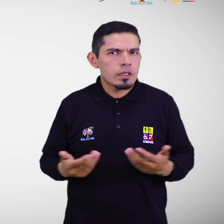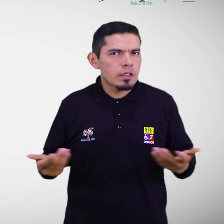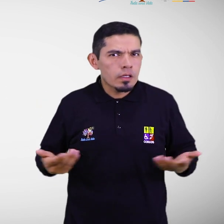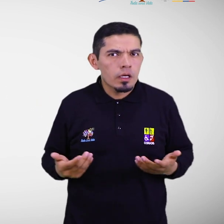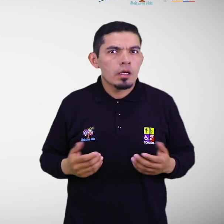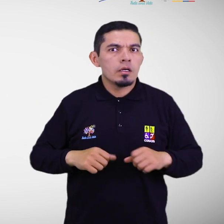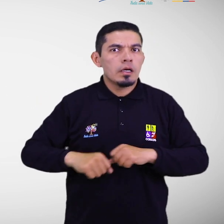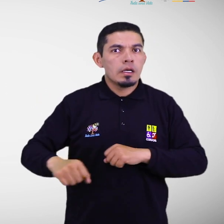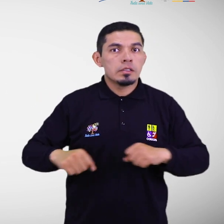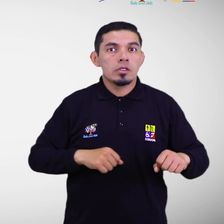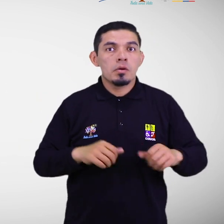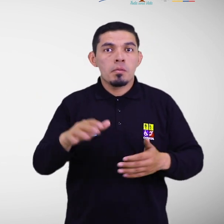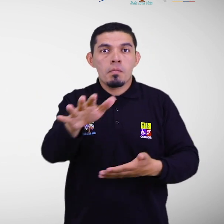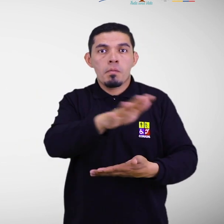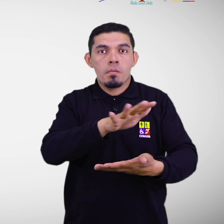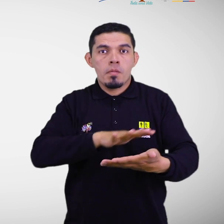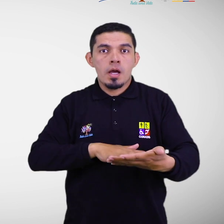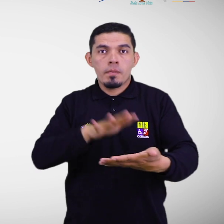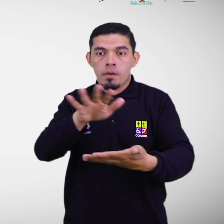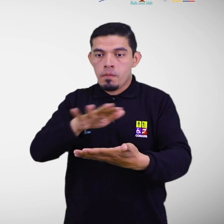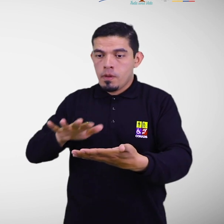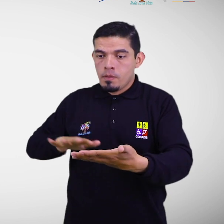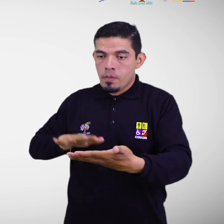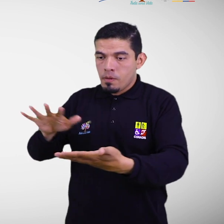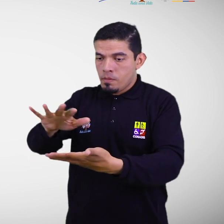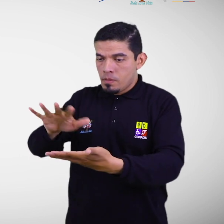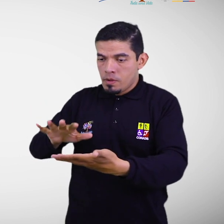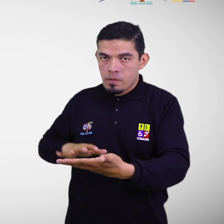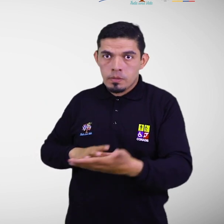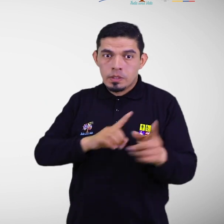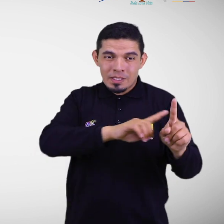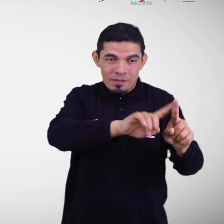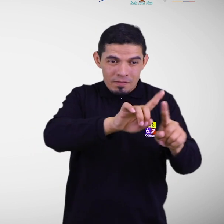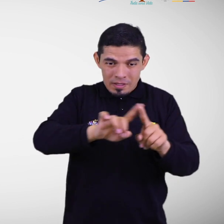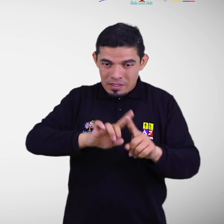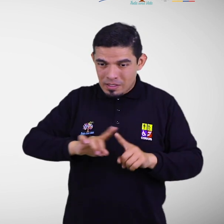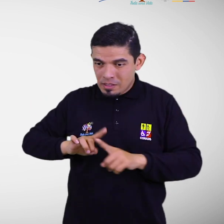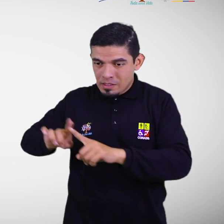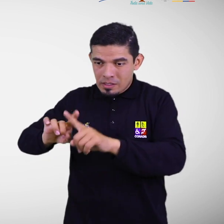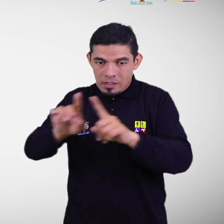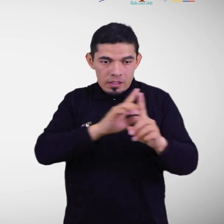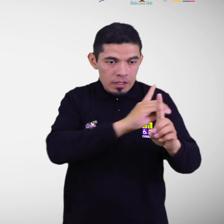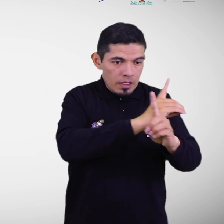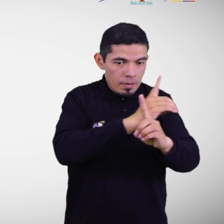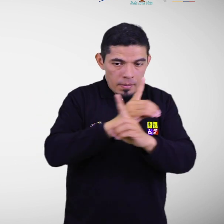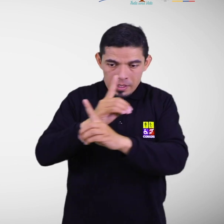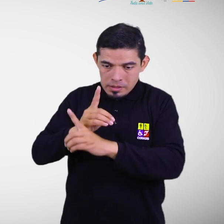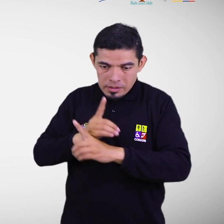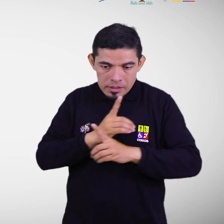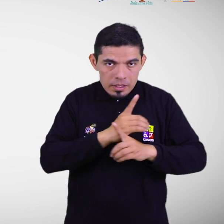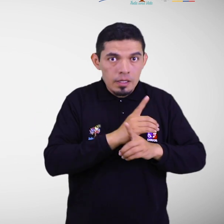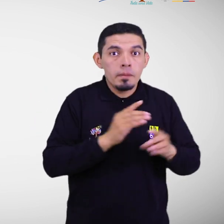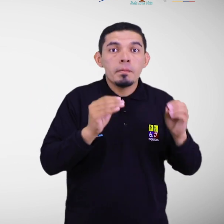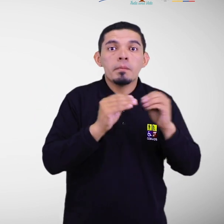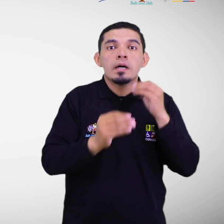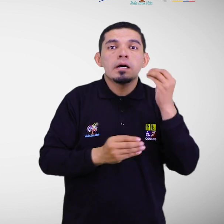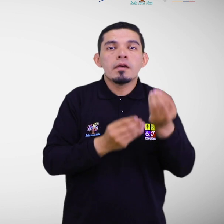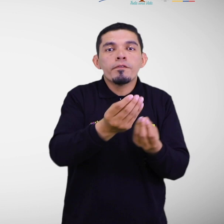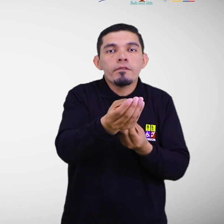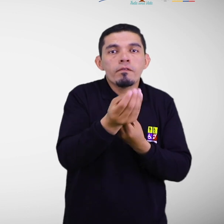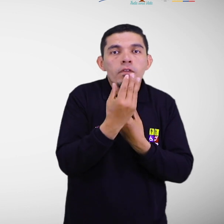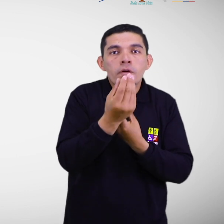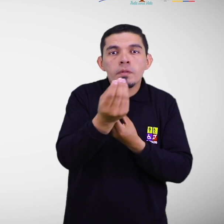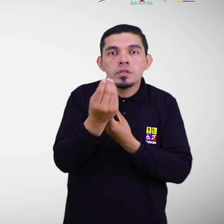generar un mapa temático de puntos segmentados por tipo de discapacidad. Empleando para el efecto sistemas de información